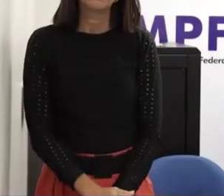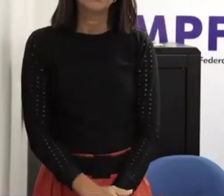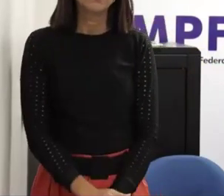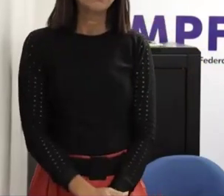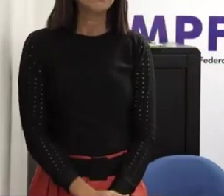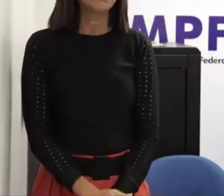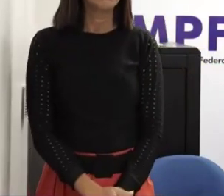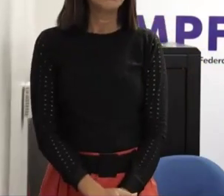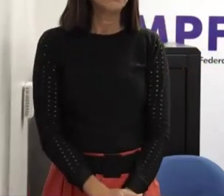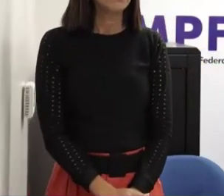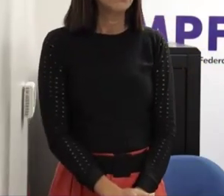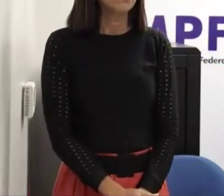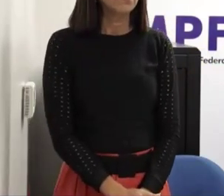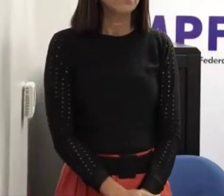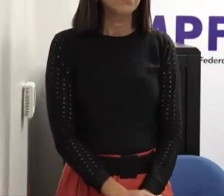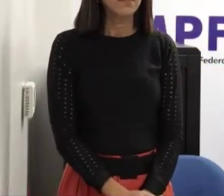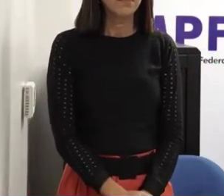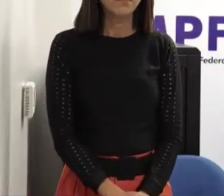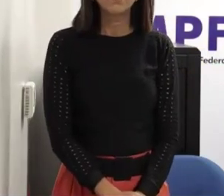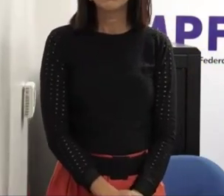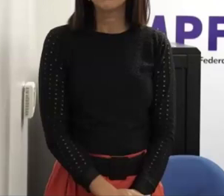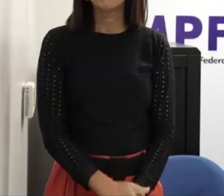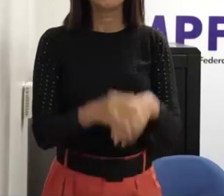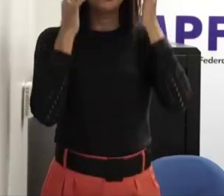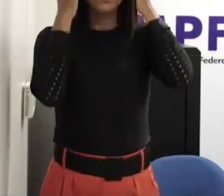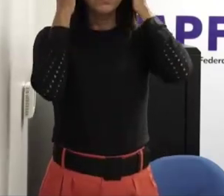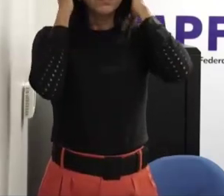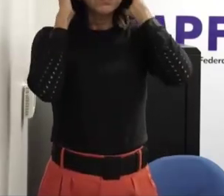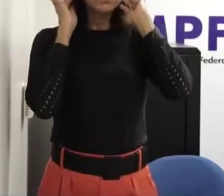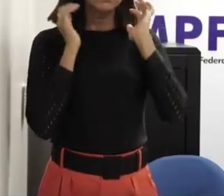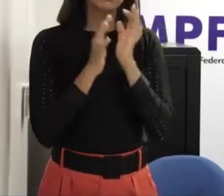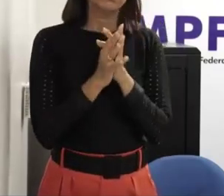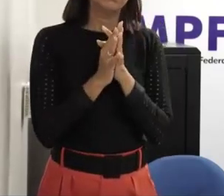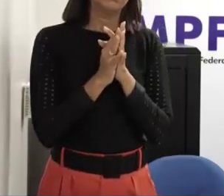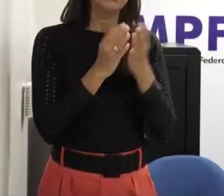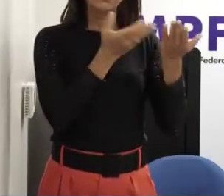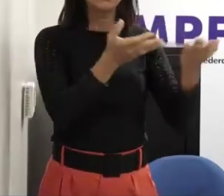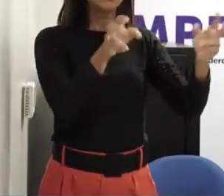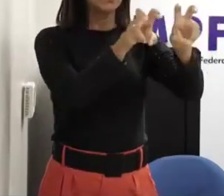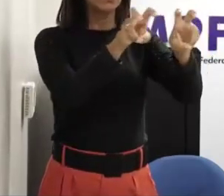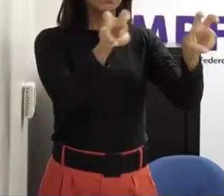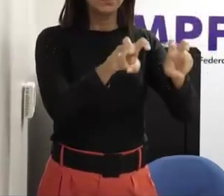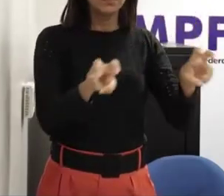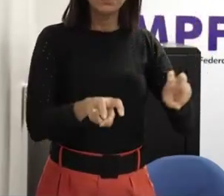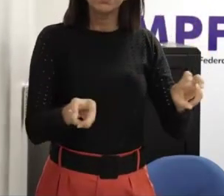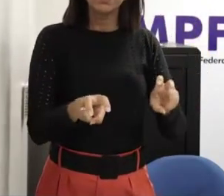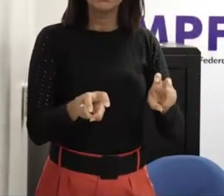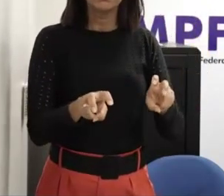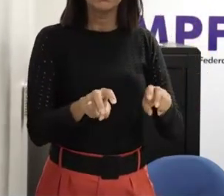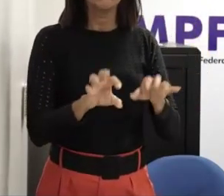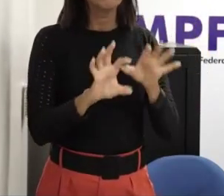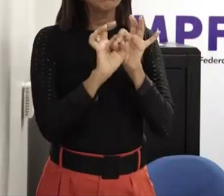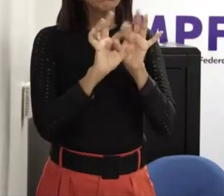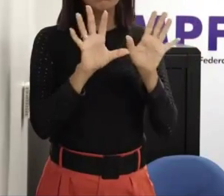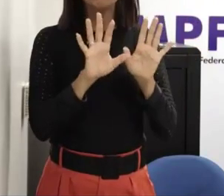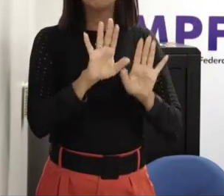manifestar na plateia a Mariana vai poder repassar o microfone